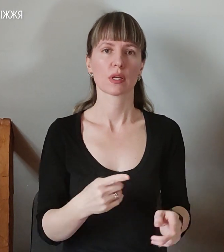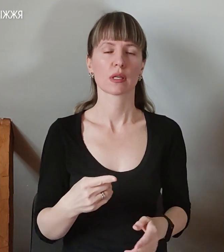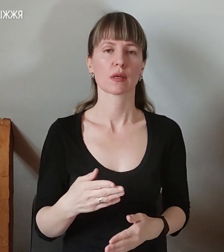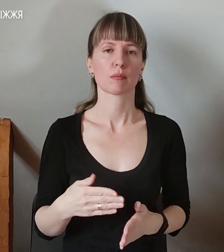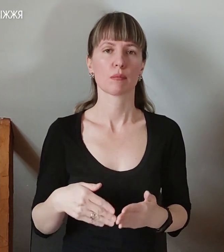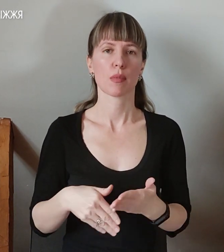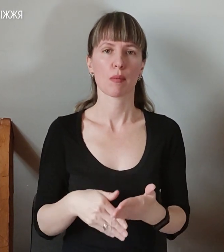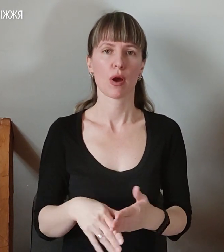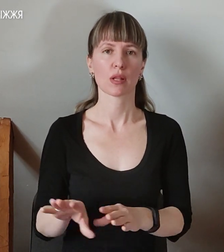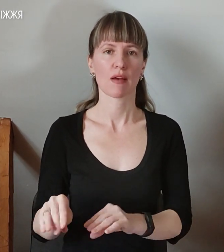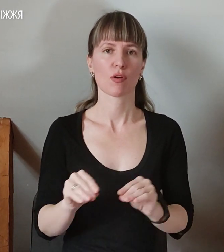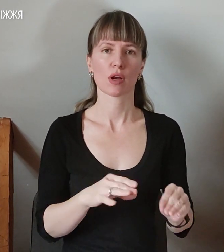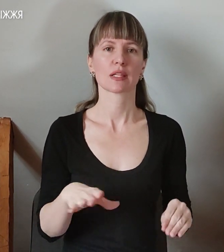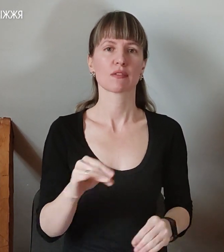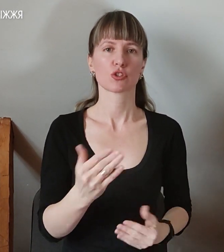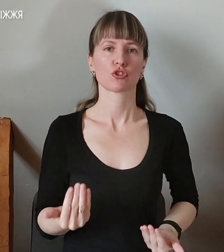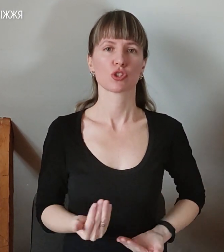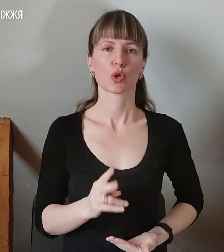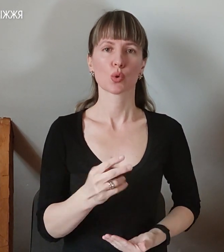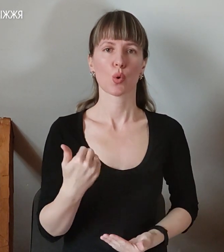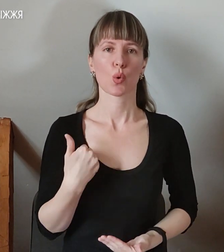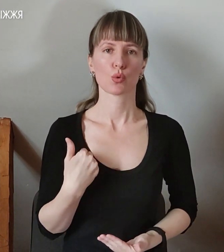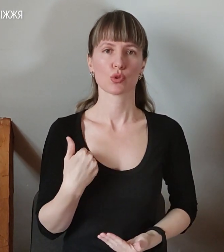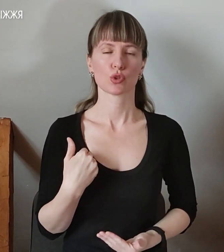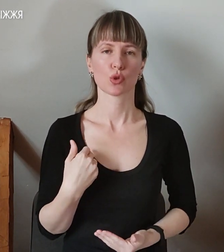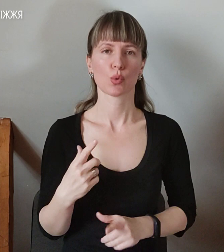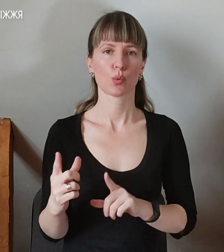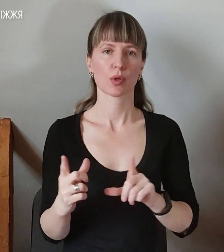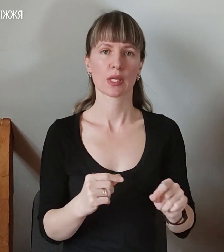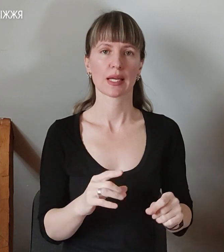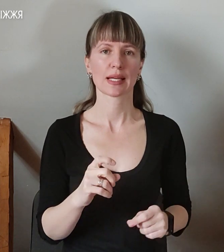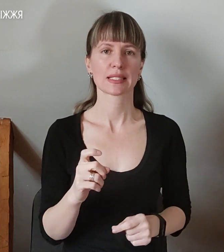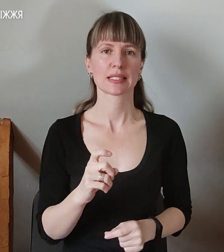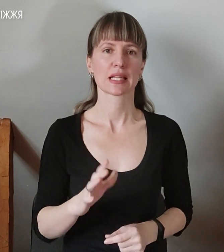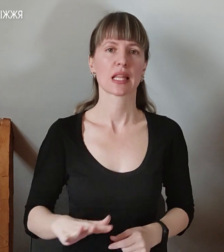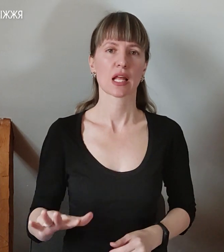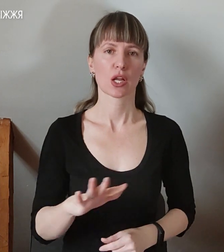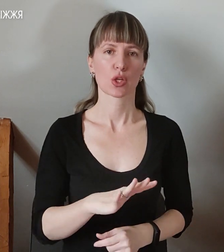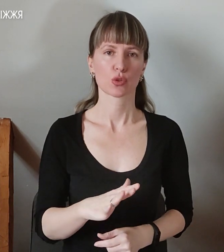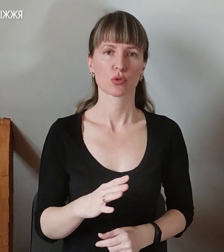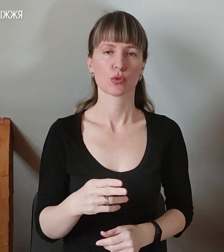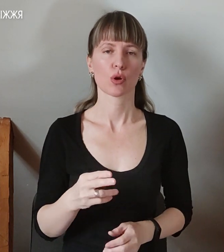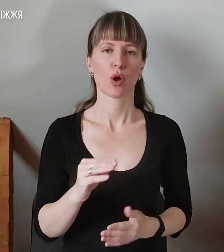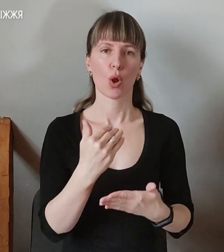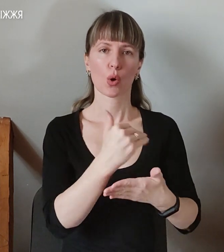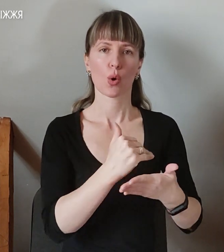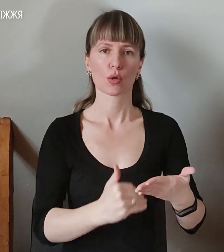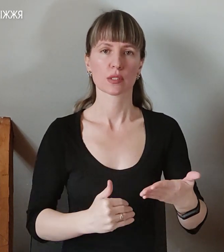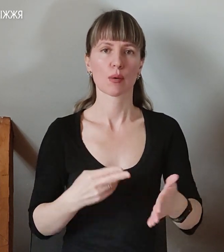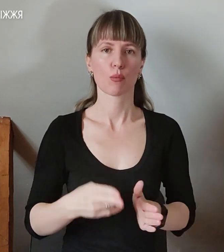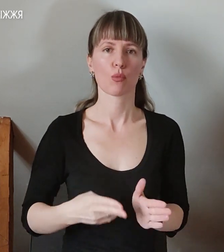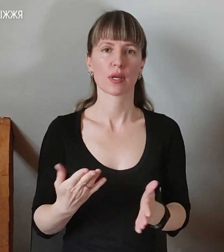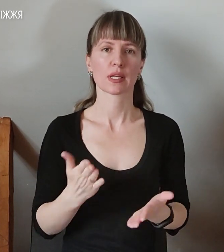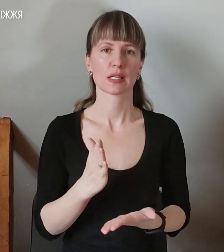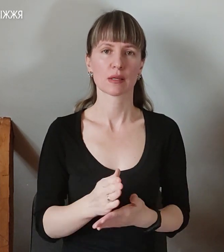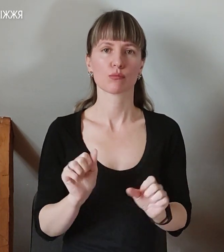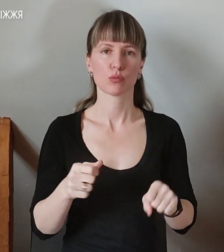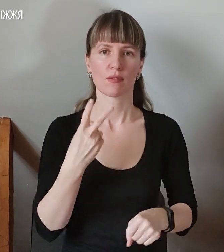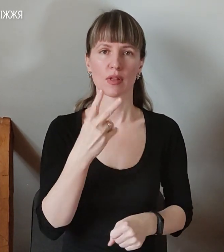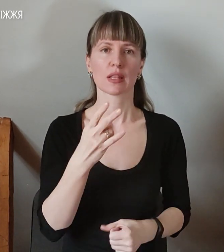евакуювати всіх жителів, хто хоче, власне, евакуюватися з території. Розклад потягів, які курсують, ви зараз можете бачити на своїх екранах.